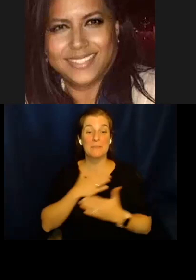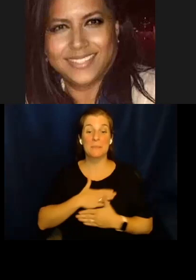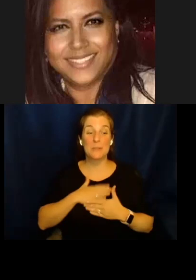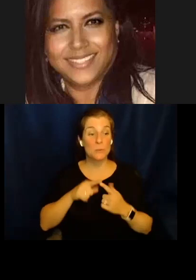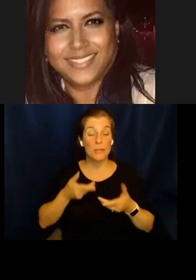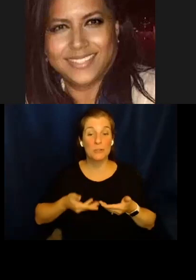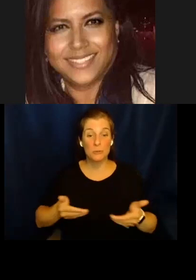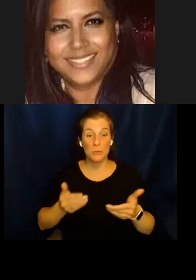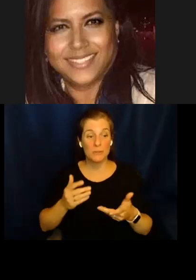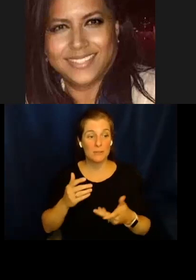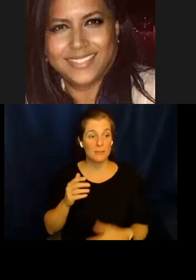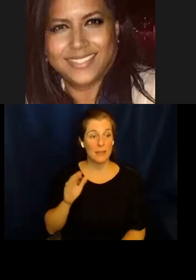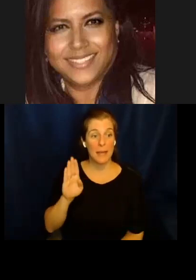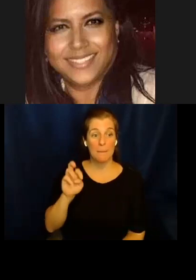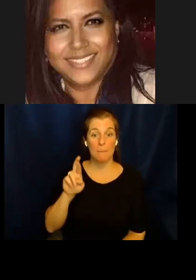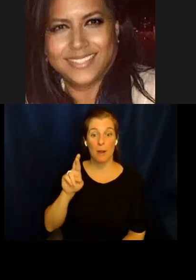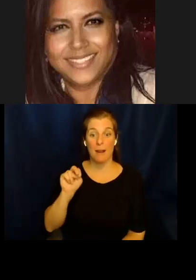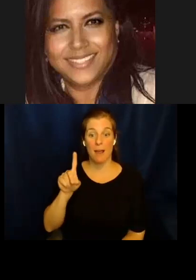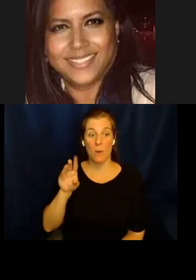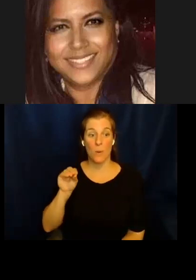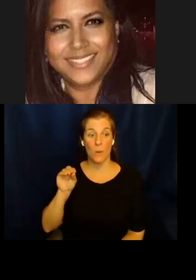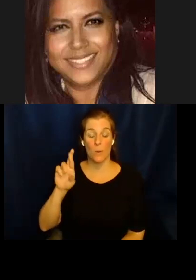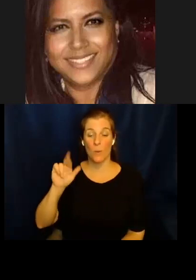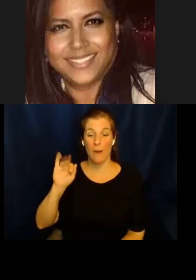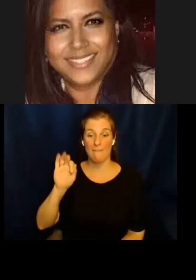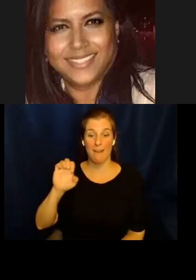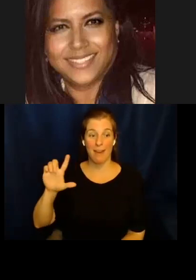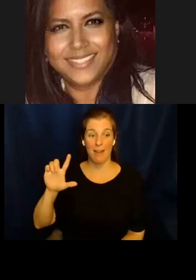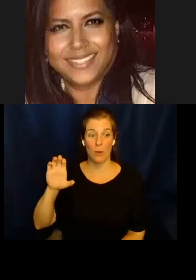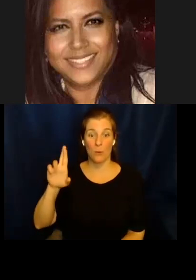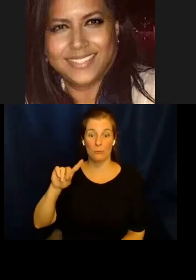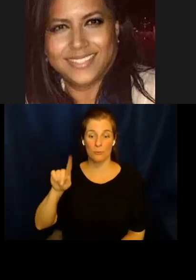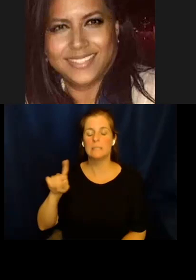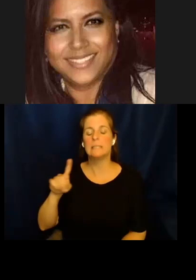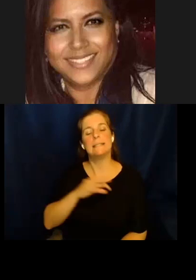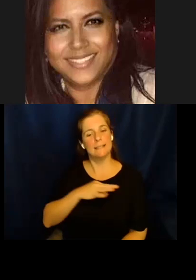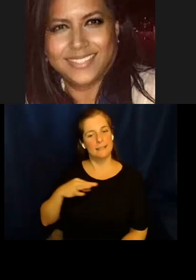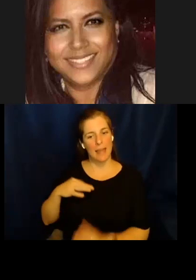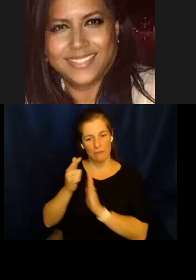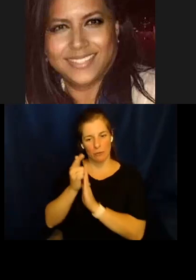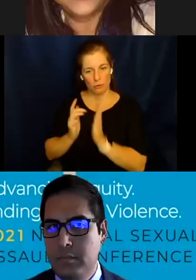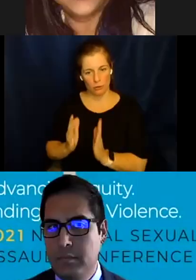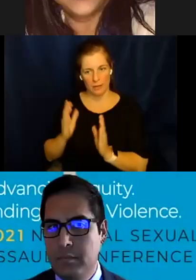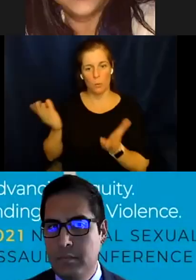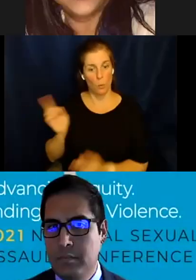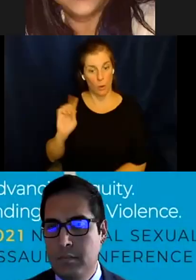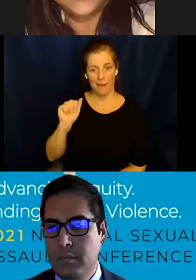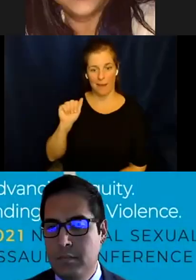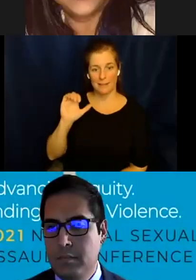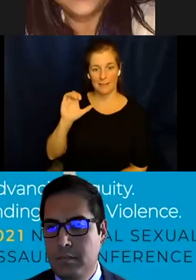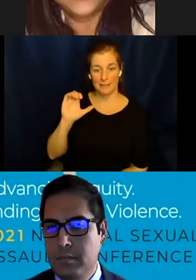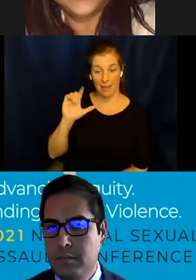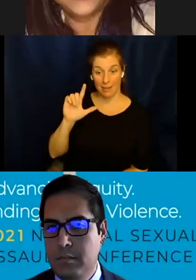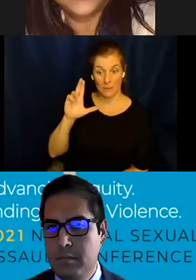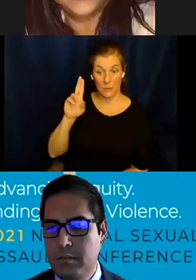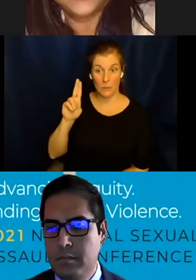placer de presentarles a ustedes a Fernando Rafael Cruz, abogado en la ACLU de